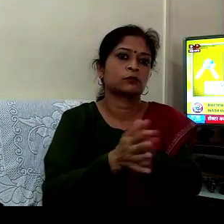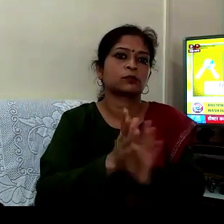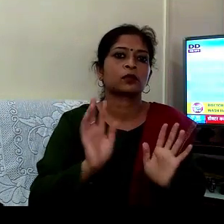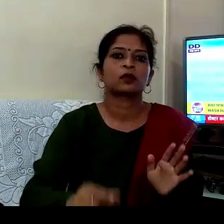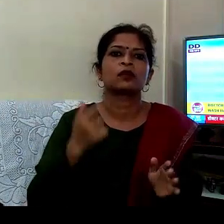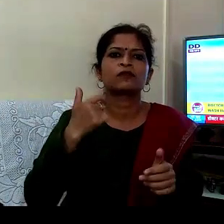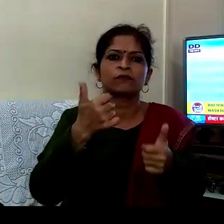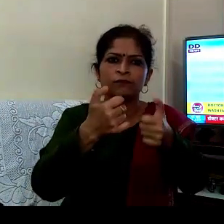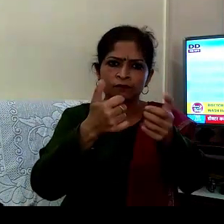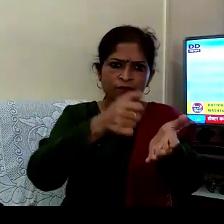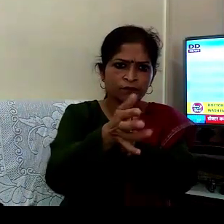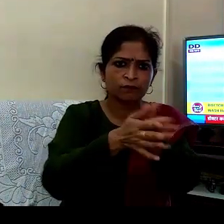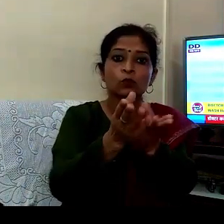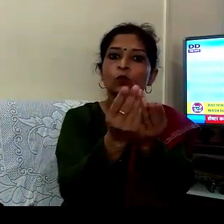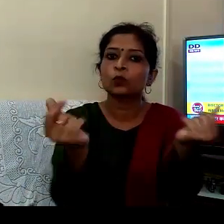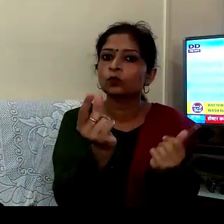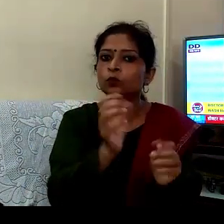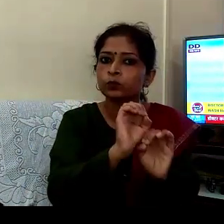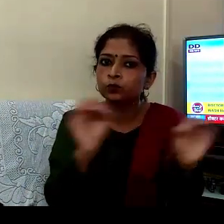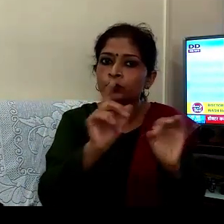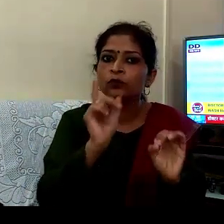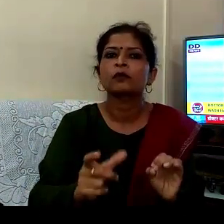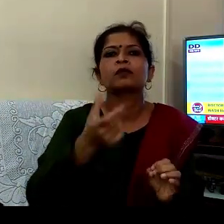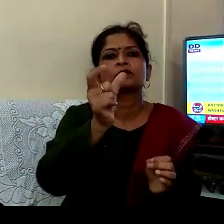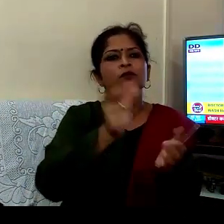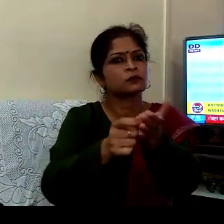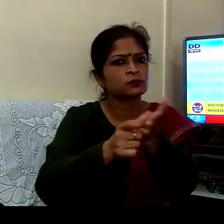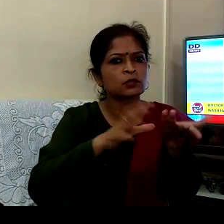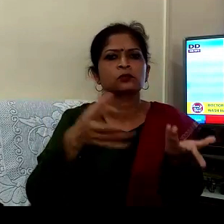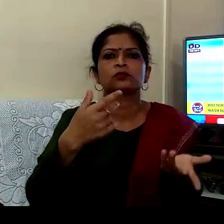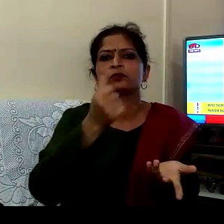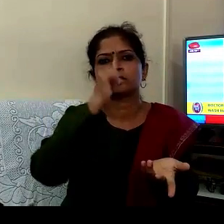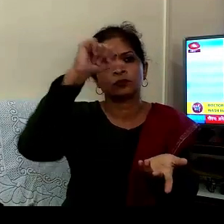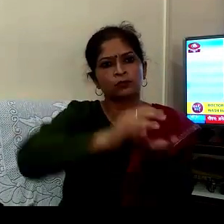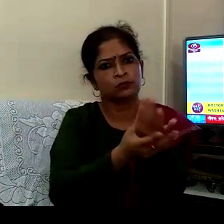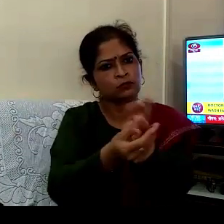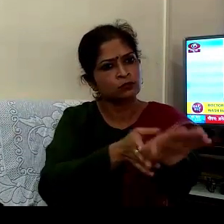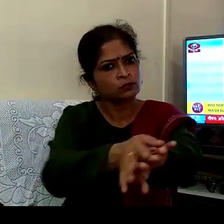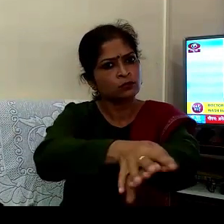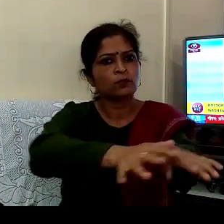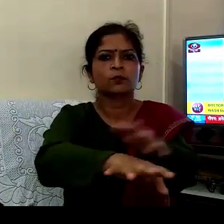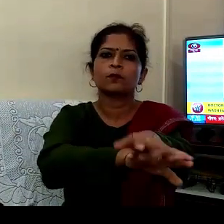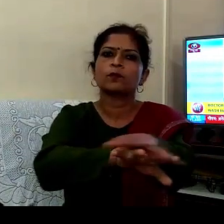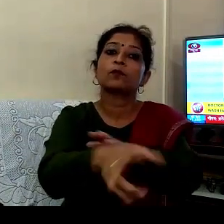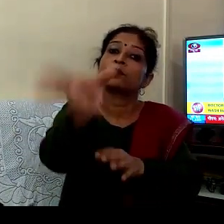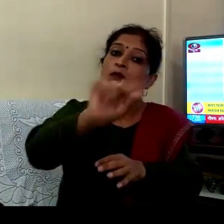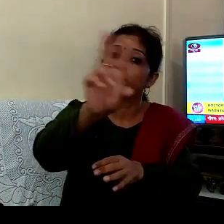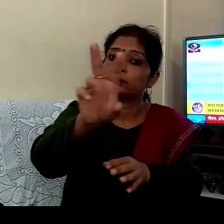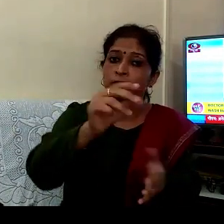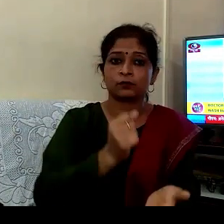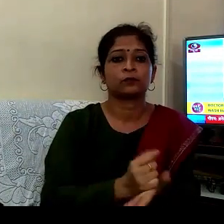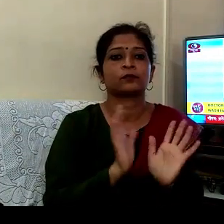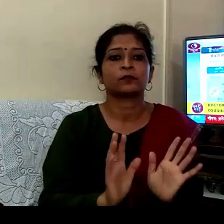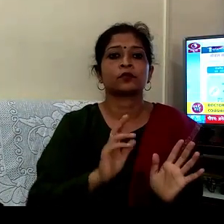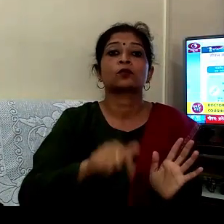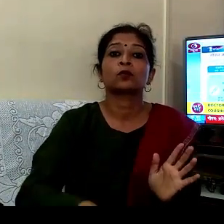آپ کے پاس سانیٹائیزیشن نہیں ہے پھر بھی اپنا سادہ سیمپل سابون پہ اور پانی سے ہاتھ ساپ کرنا ہے وہ بھی بار بار ساپ کرنا